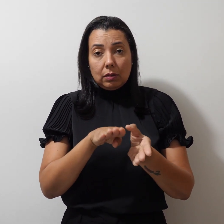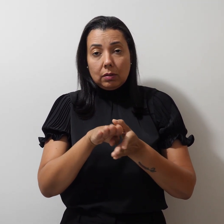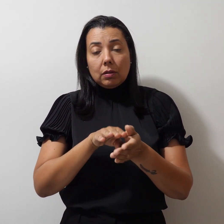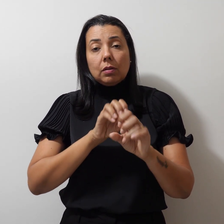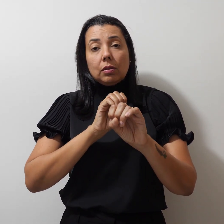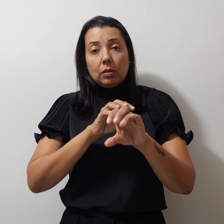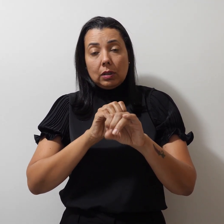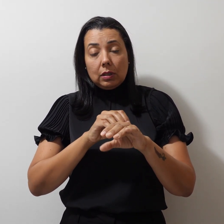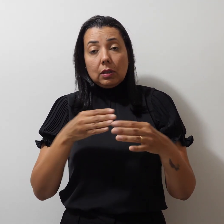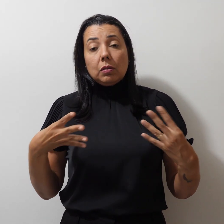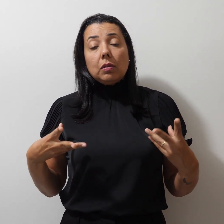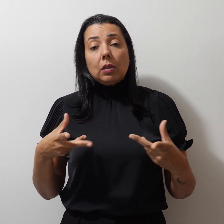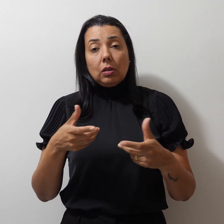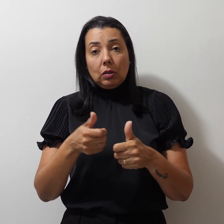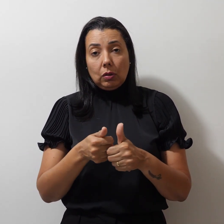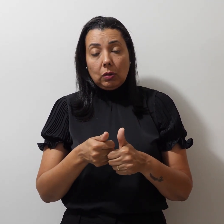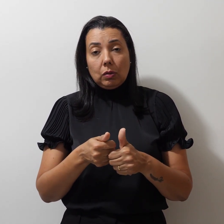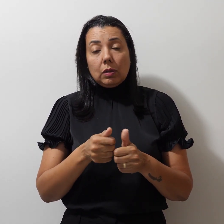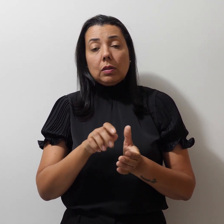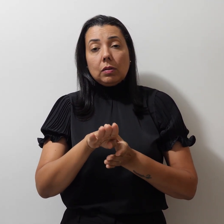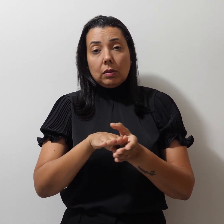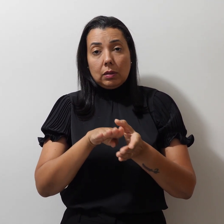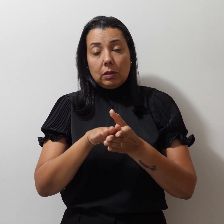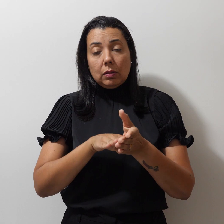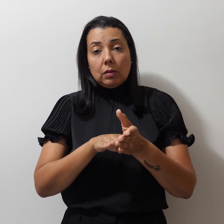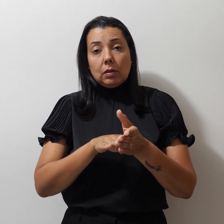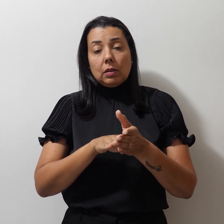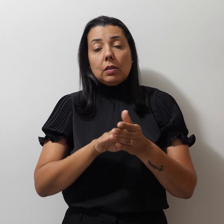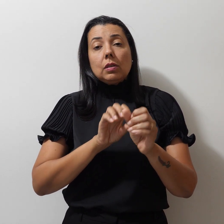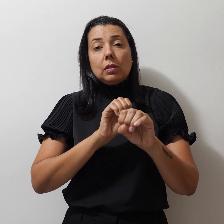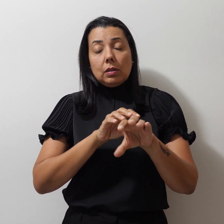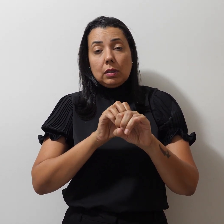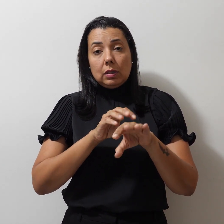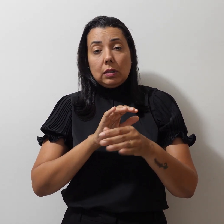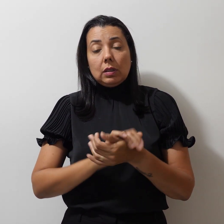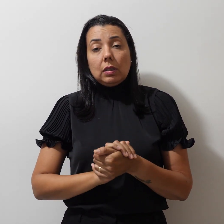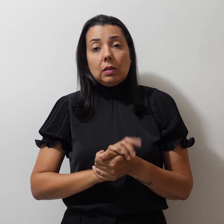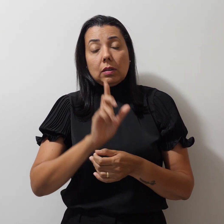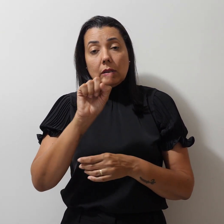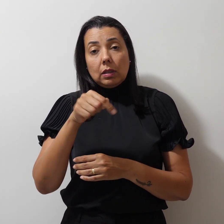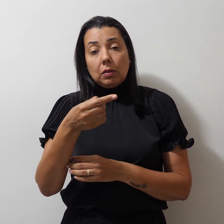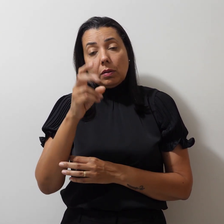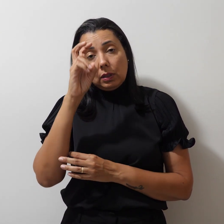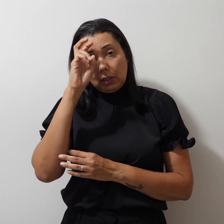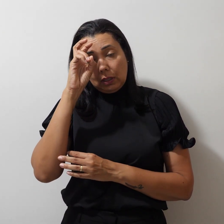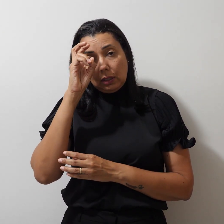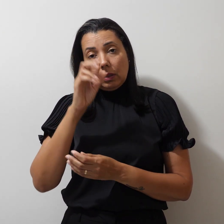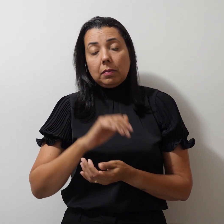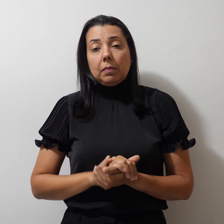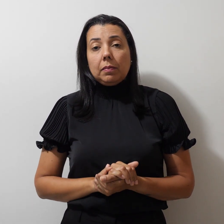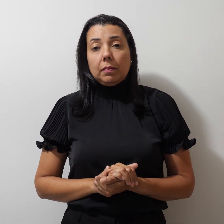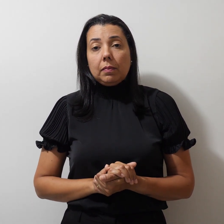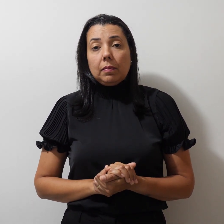e todas as orientadoras educacionais na próxima quinta-feira. PEC